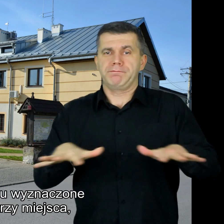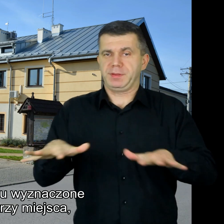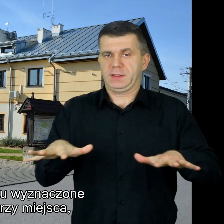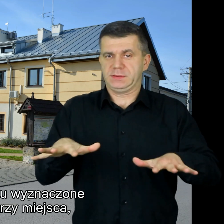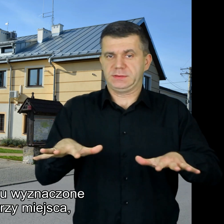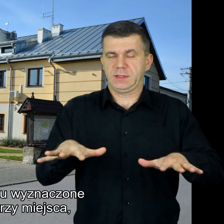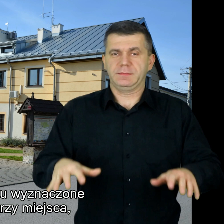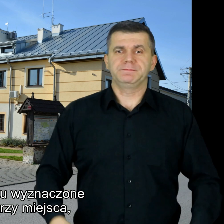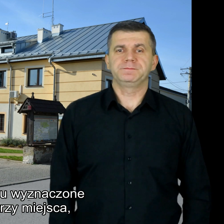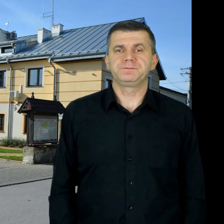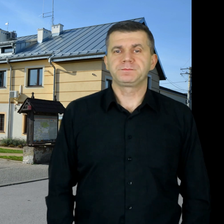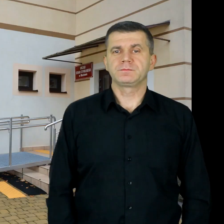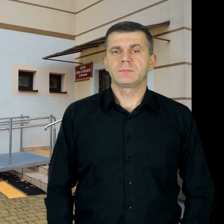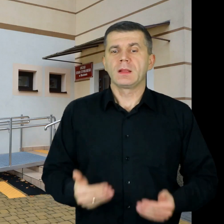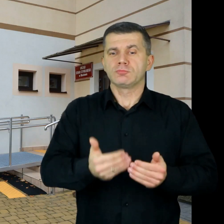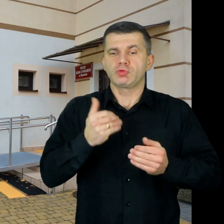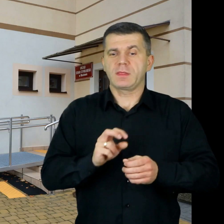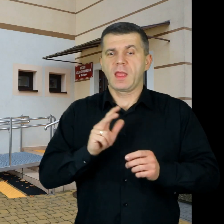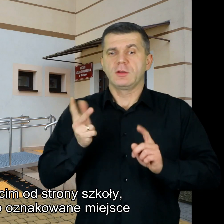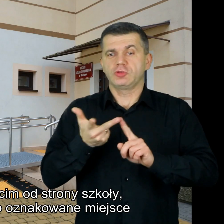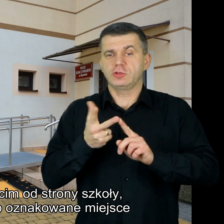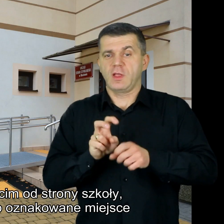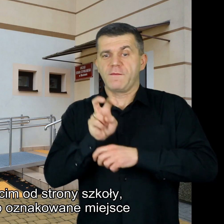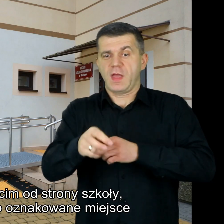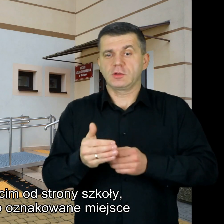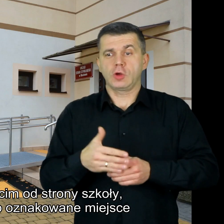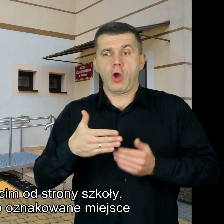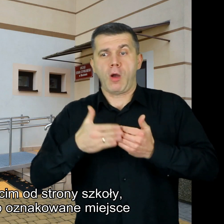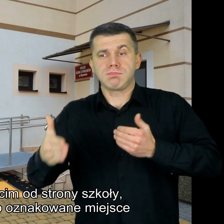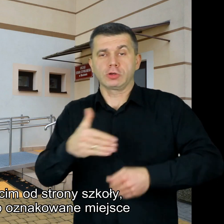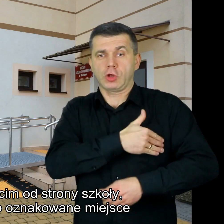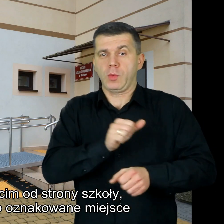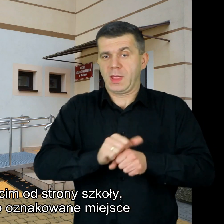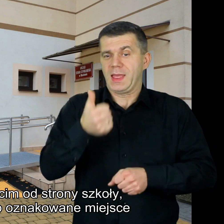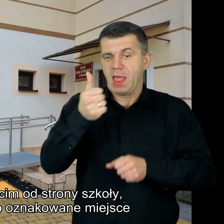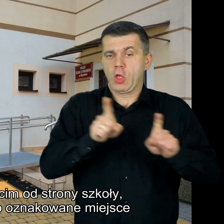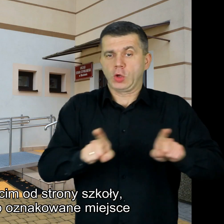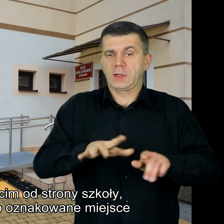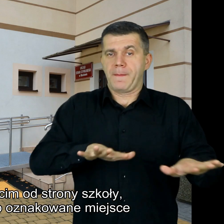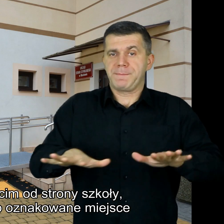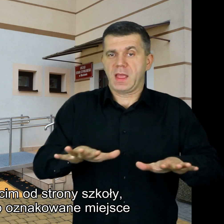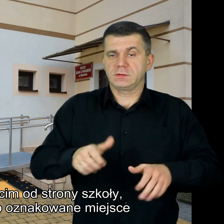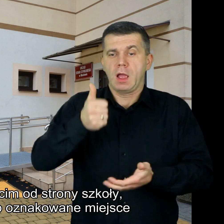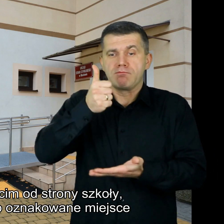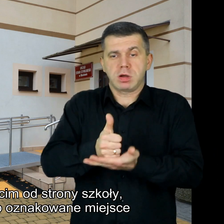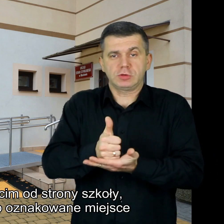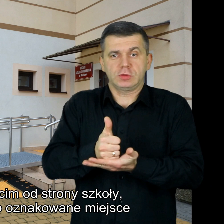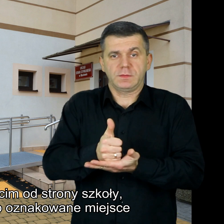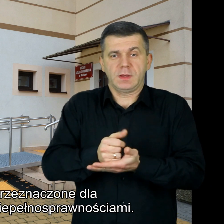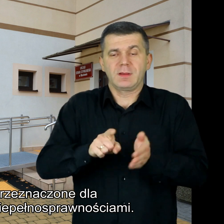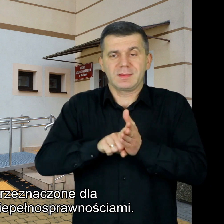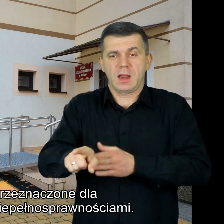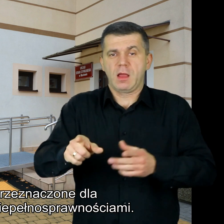zostały trzy miejsca Przy wejściu trzecim od strony szkoły wyznaczono jedno oznakowane miejsce postojowe,